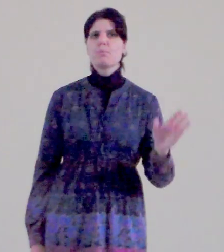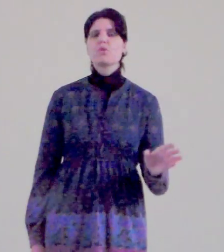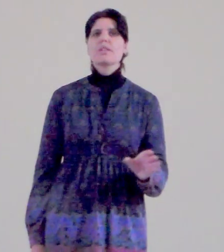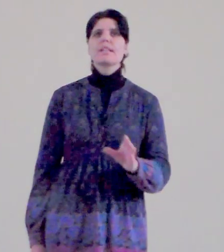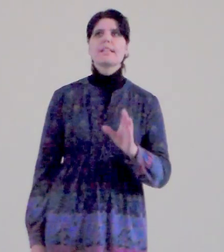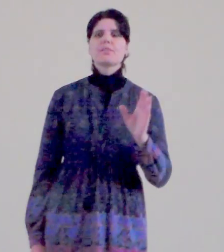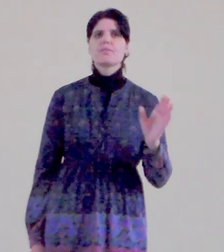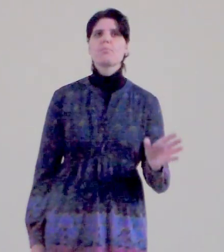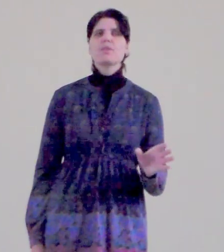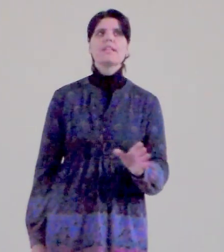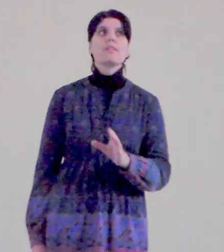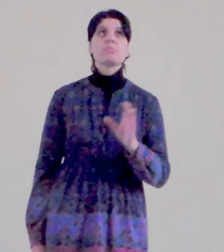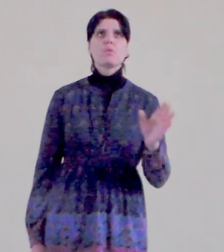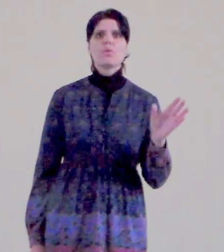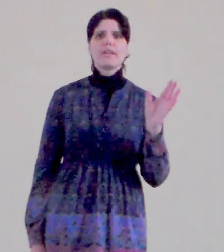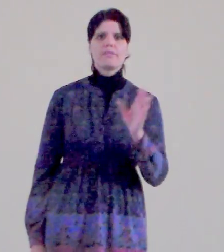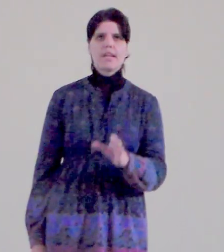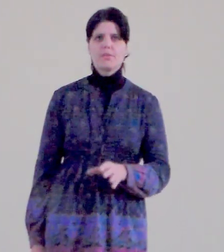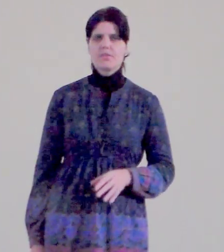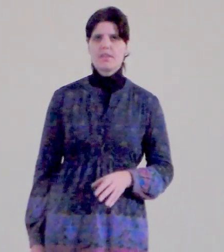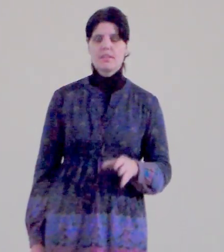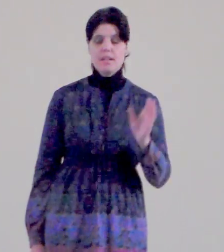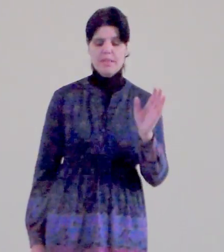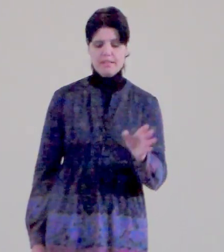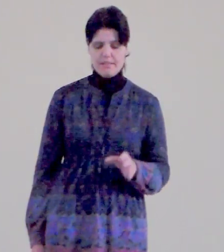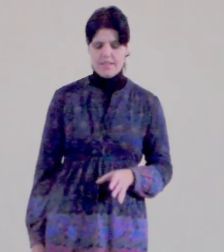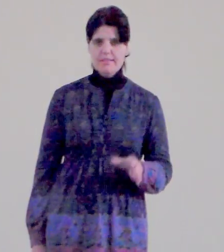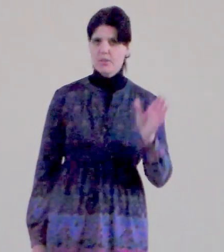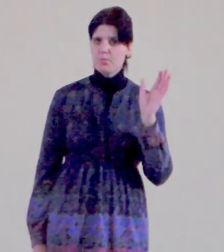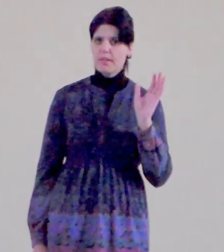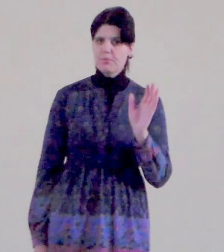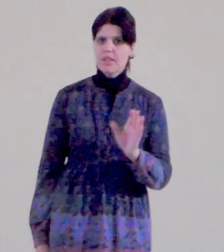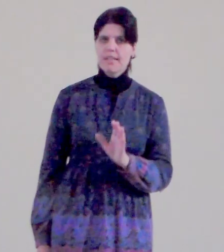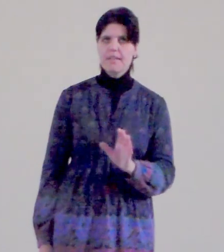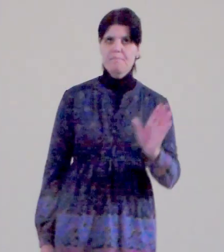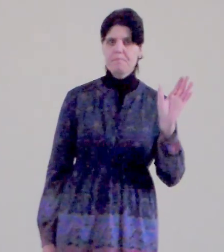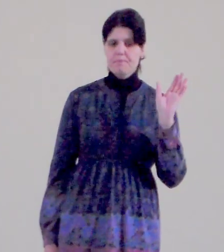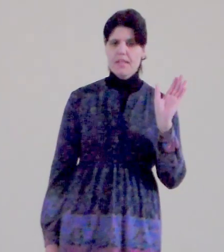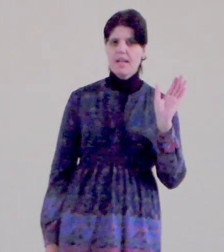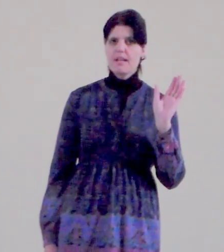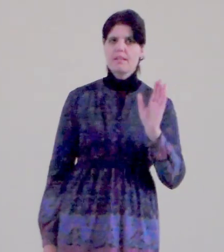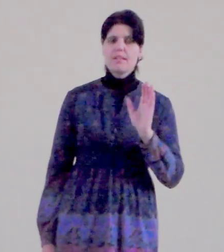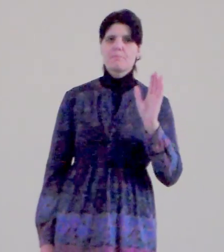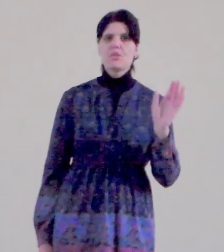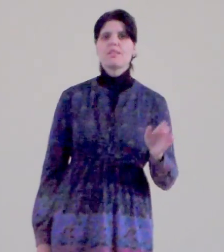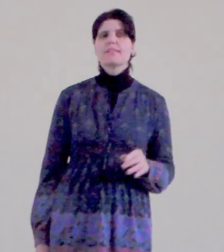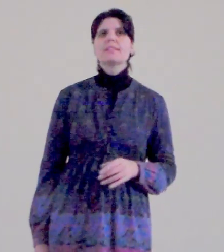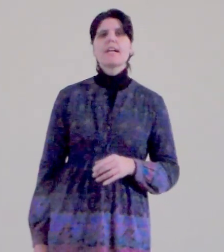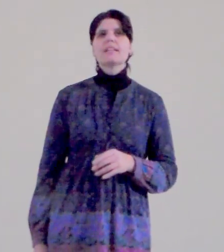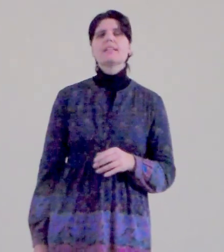poženaný a svobodný a v pohoji a v rádosti, Amen. Takže Bůh vám ženej a příští setkání